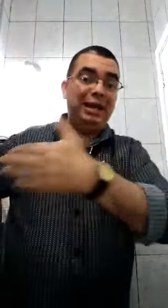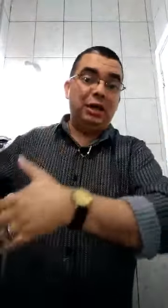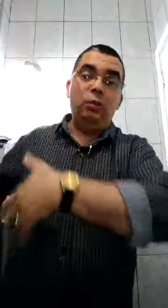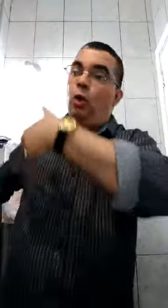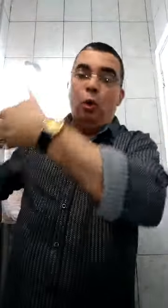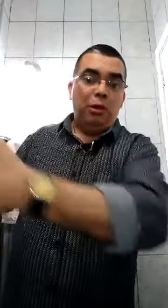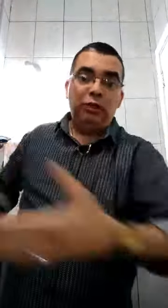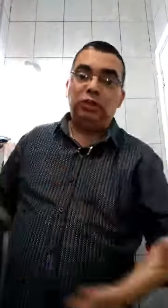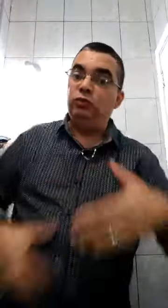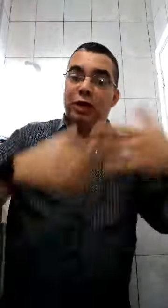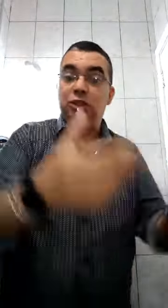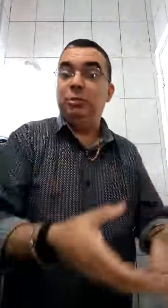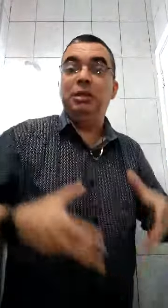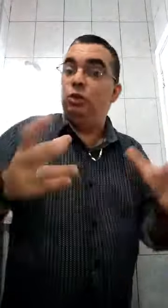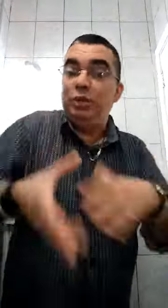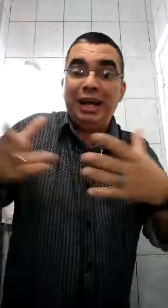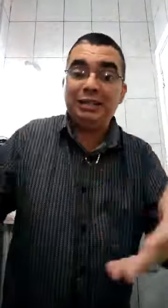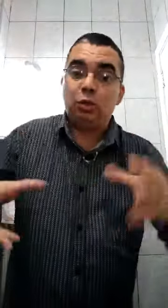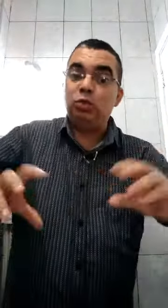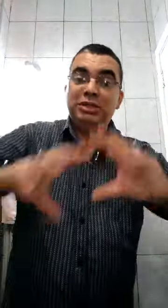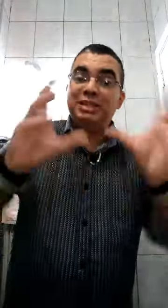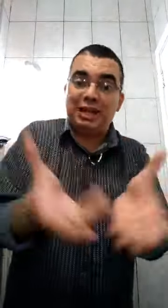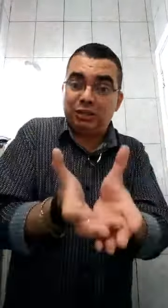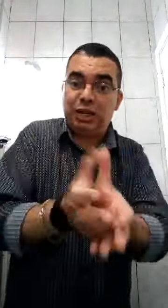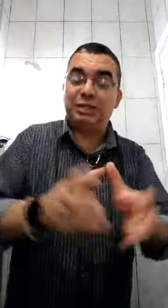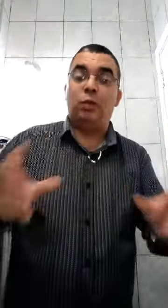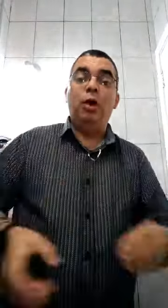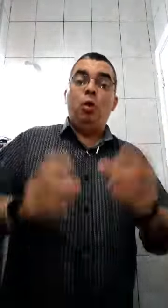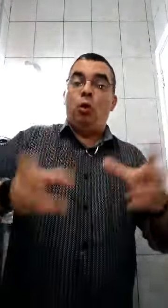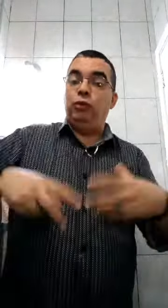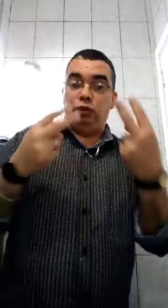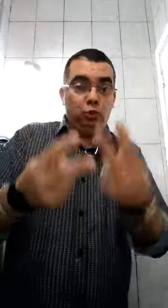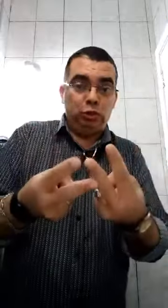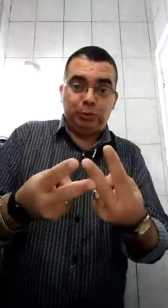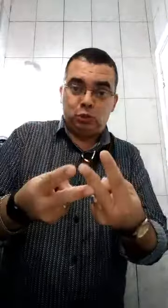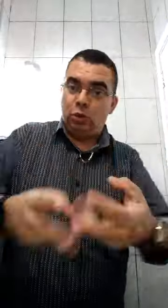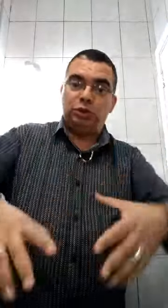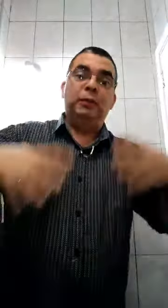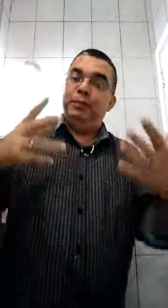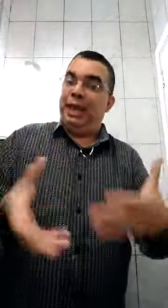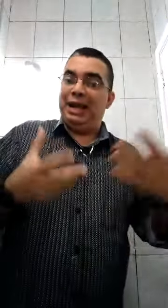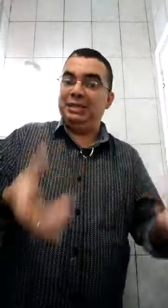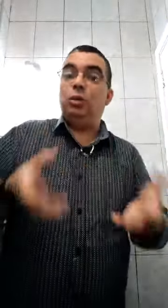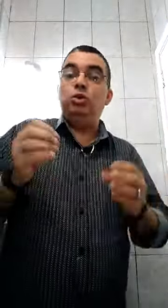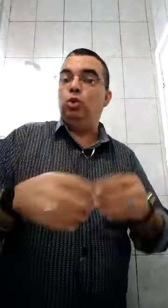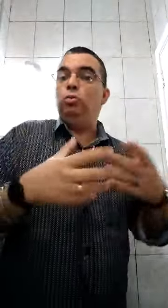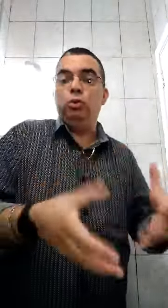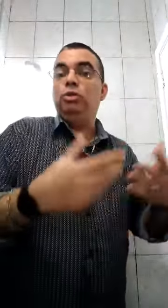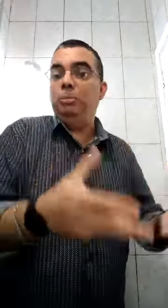casal homoafetivo, LGBT, tudo é casal. Tudo que se trata de casal, convívio de duas pessoas, é casal e todo mundo tem